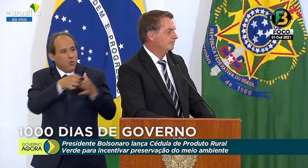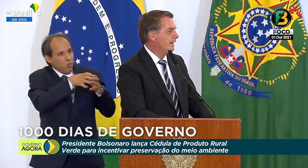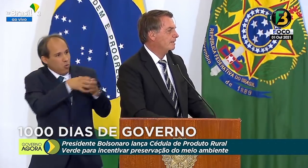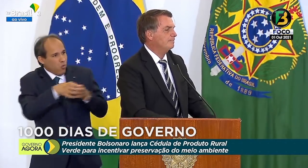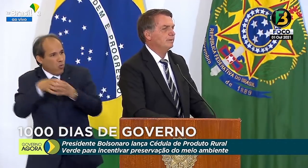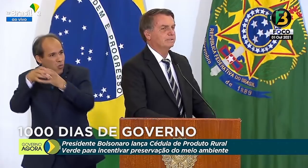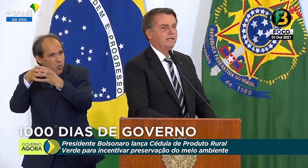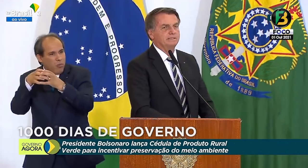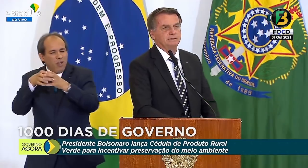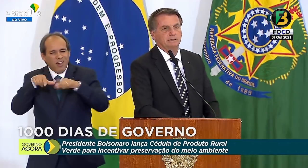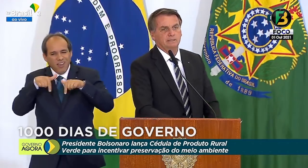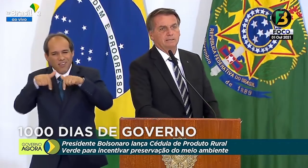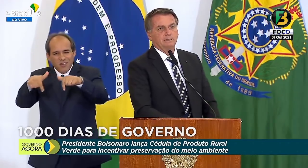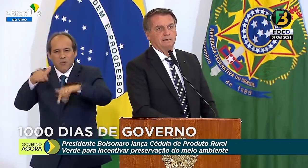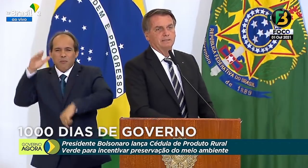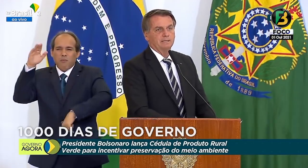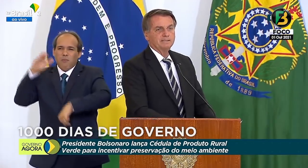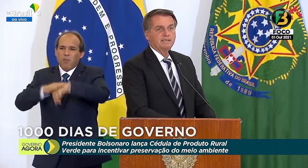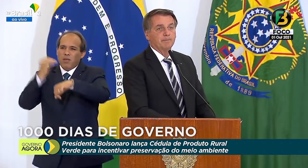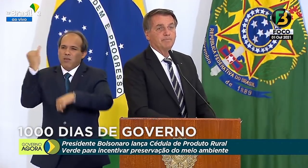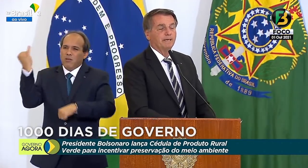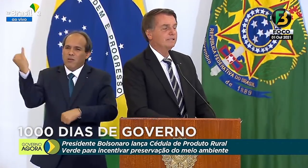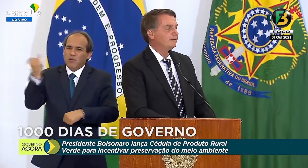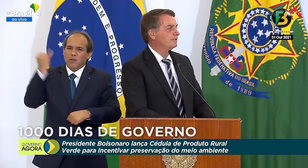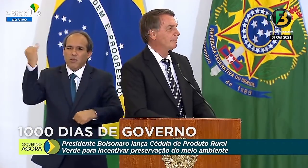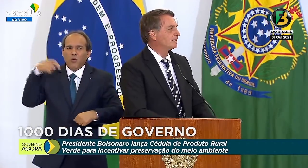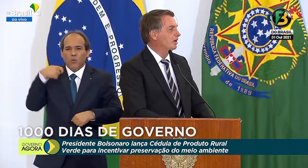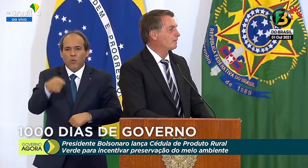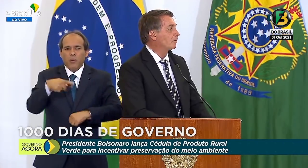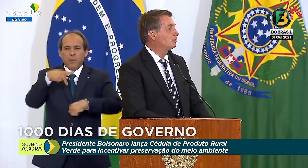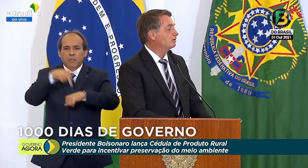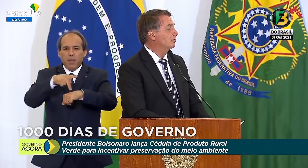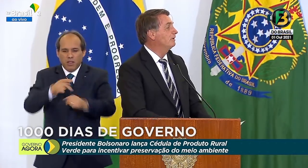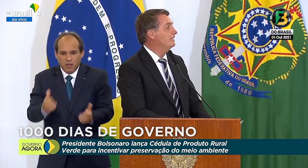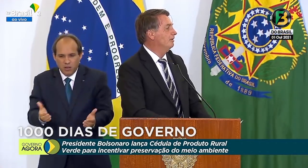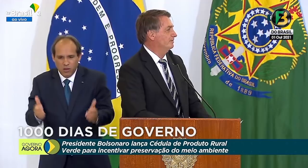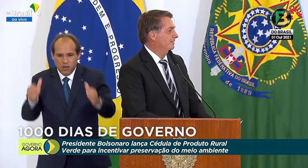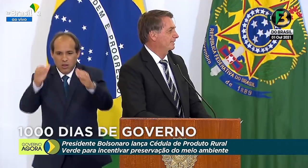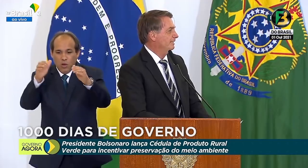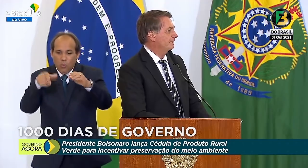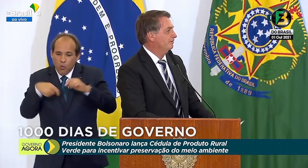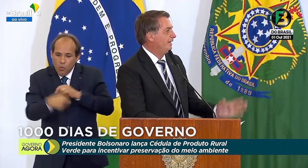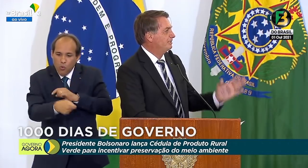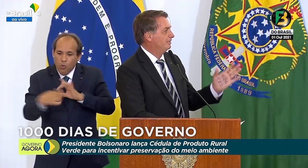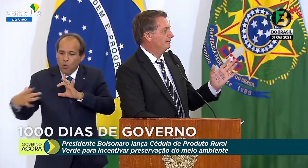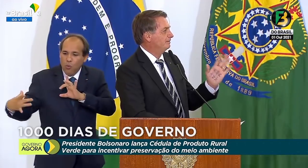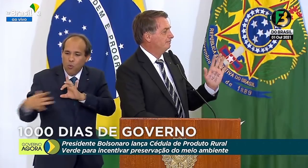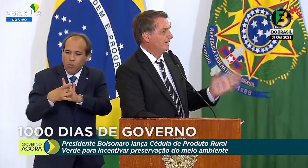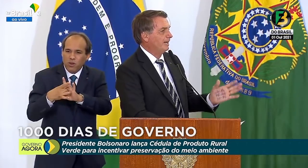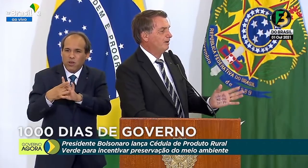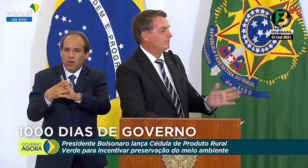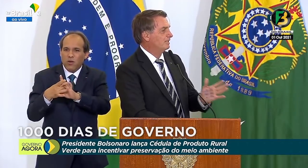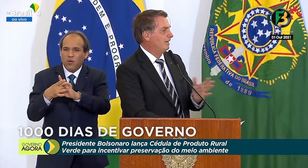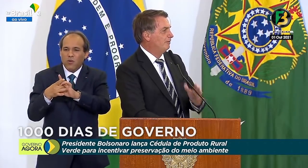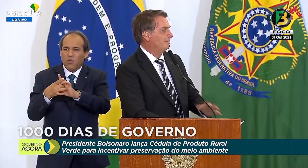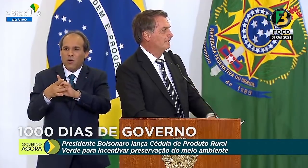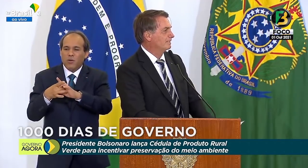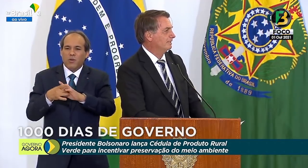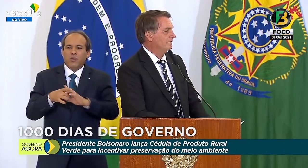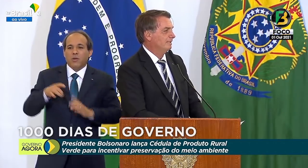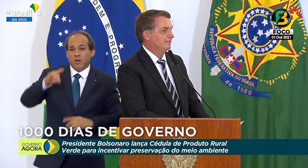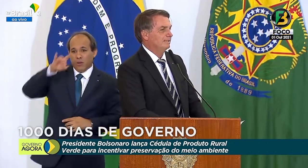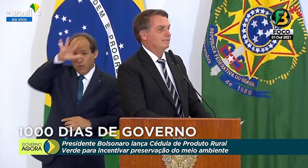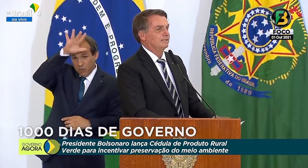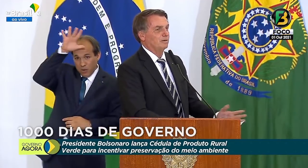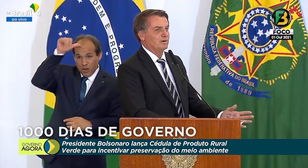com uma ação mais importante, lançar a pedra fundamental para construir um linhão que vai de Manaus a Boa